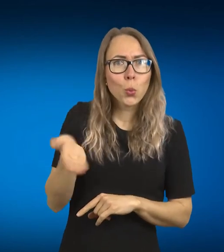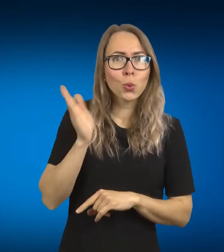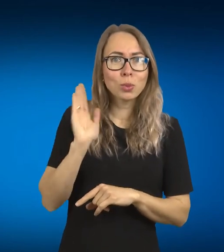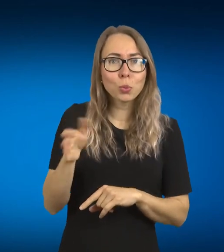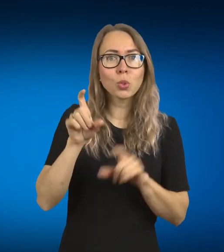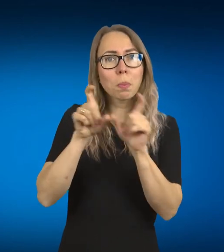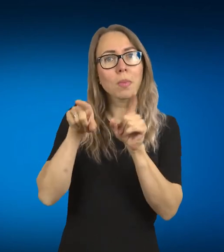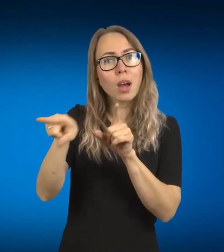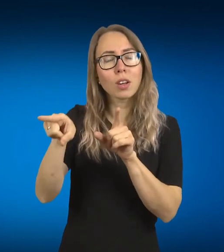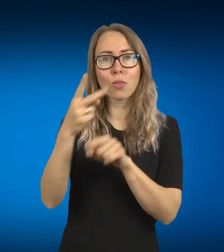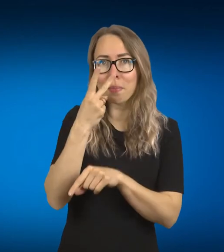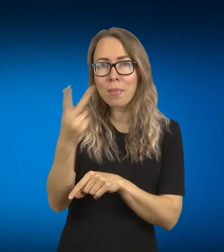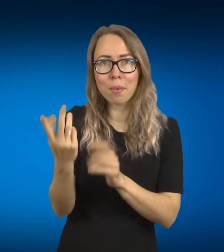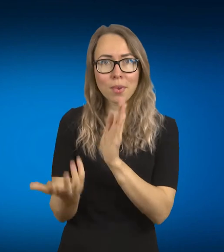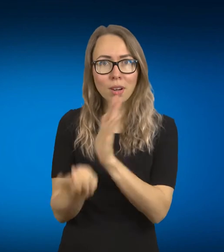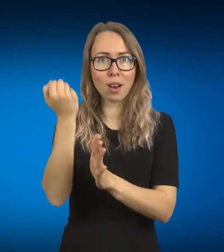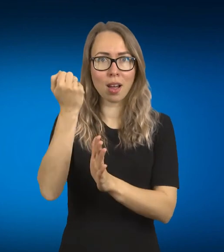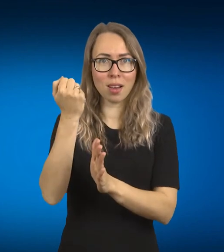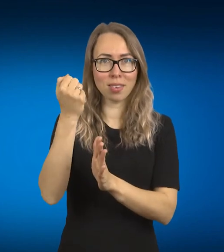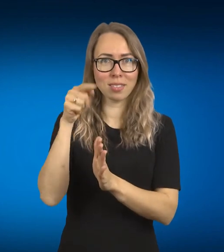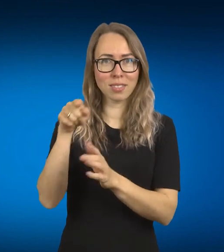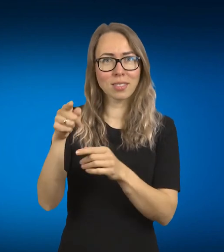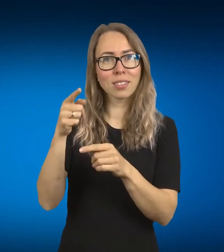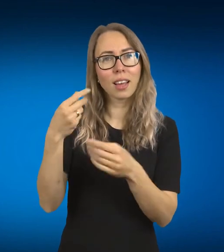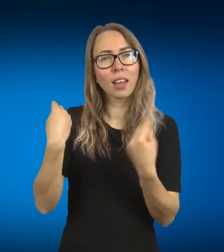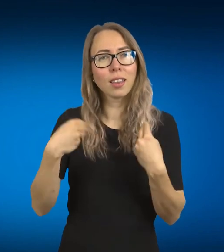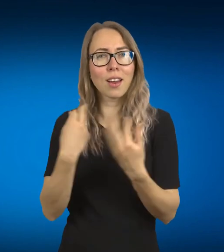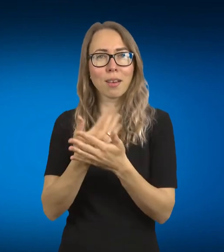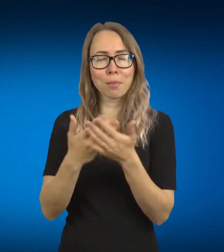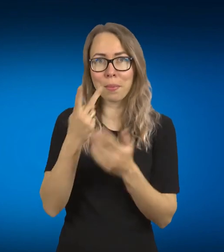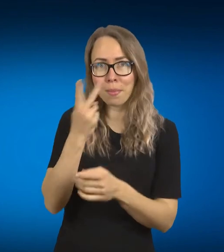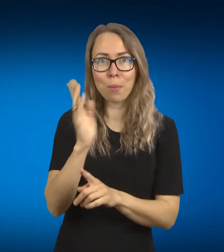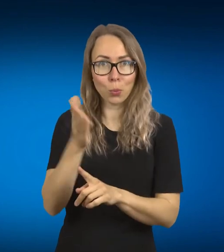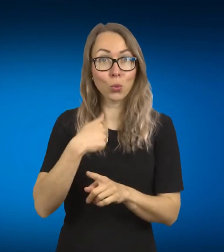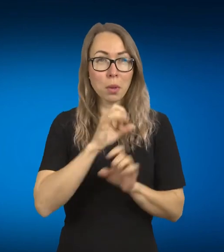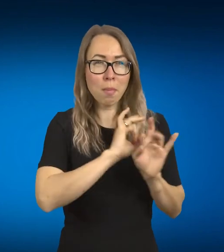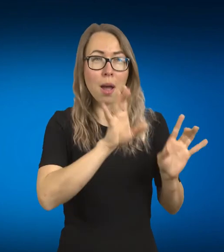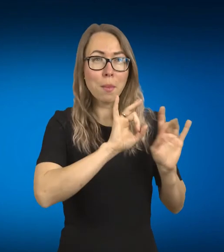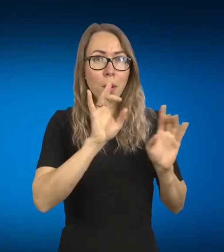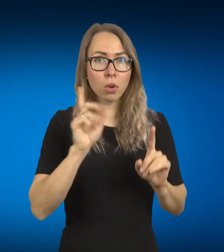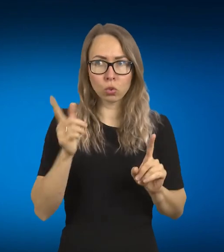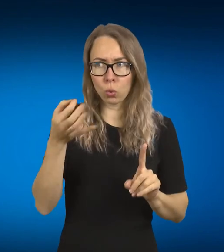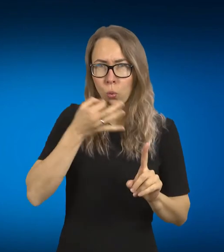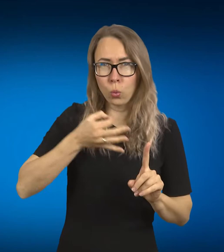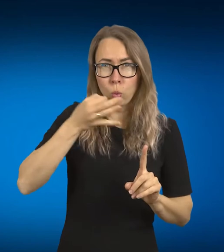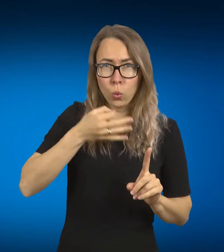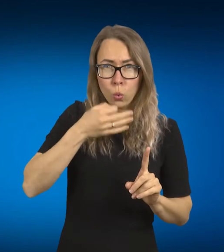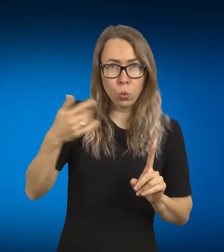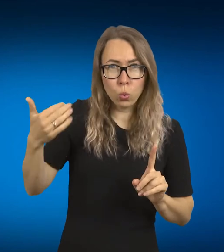kiekvieną dieną eidamai parduotuvę, vis pasi, nu dabar ne kiekvieną dieną, bet vis pasižiūriu, ar jau yra, va, čia davilės, tai tu